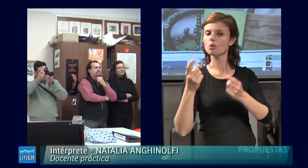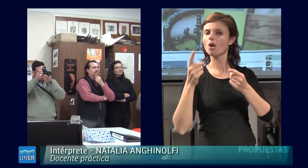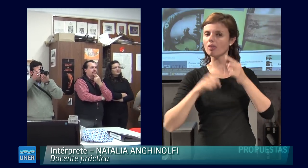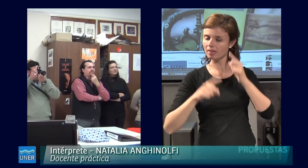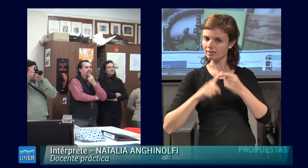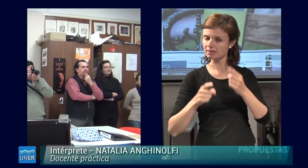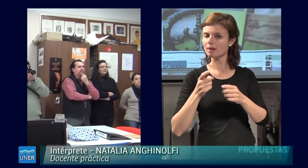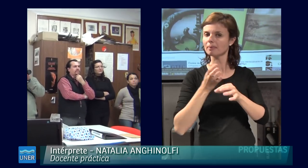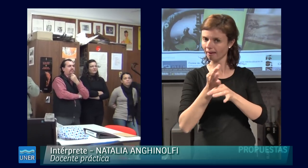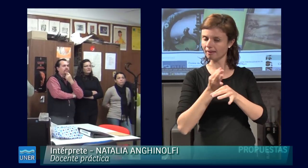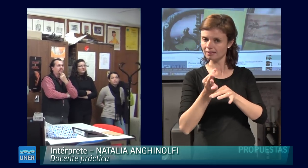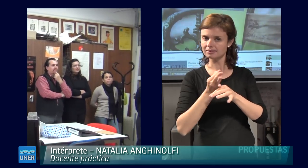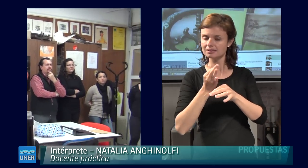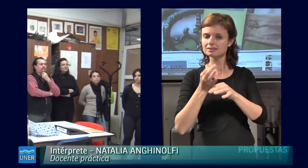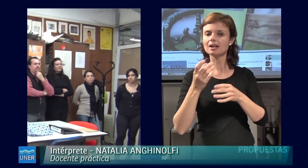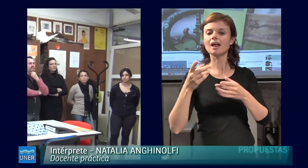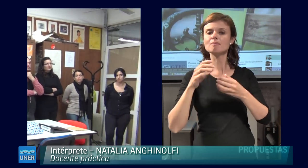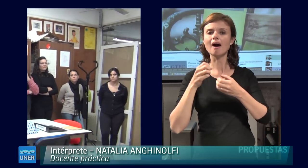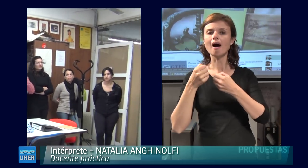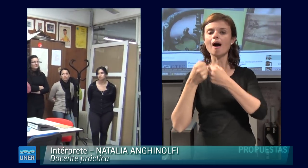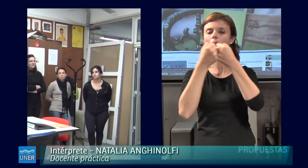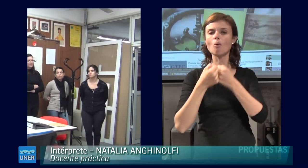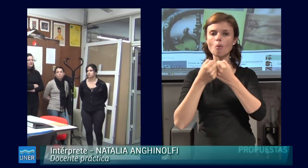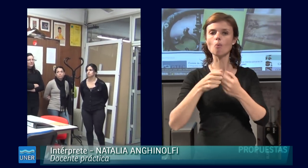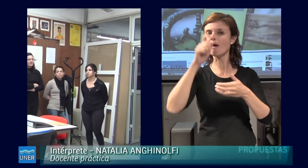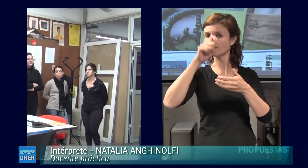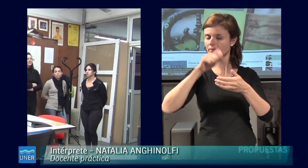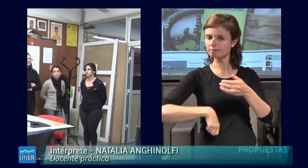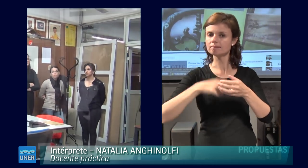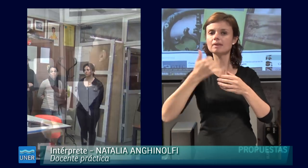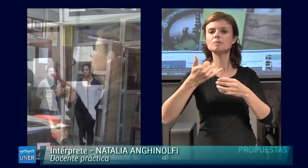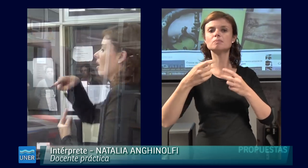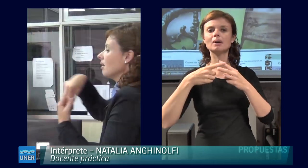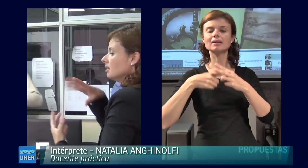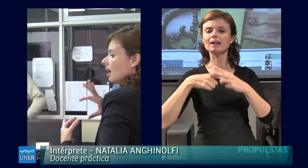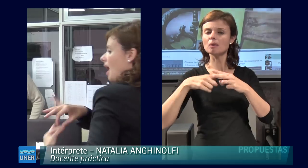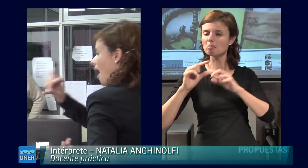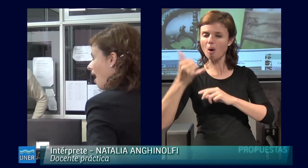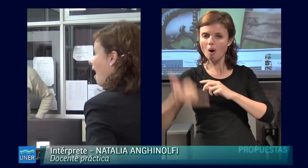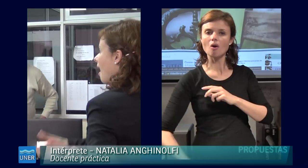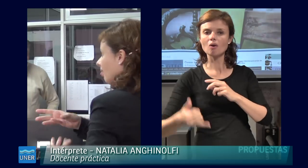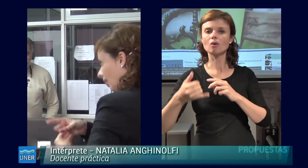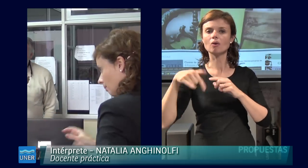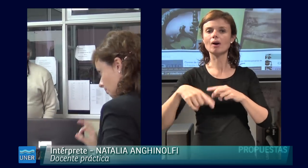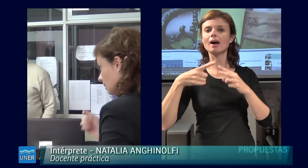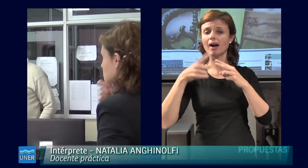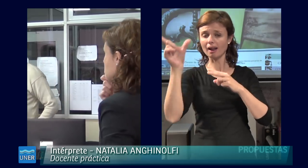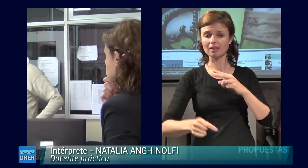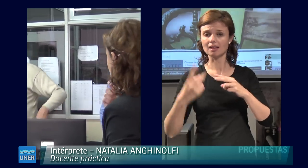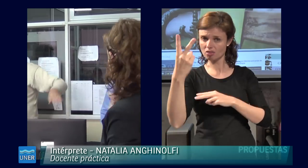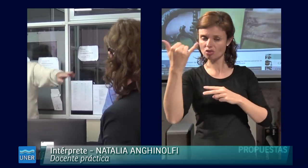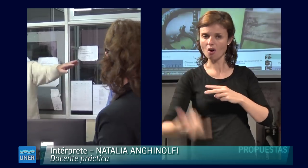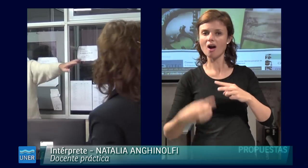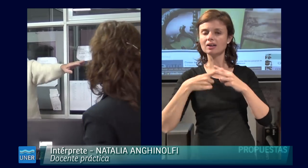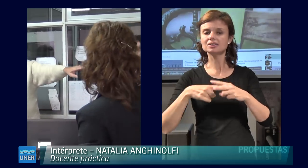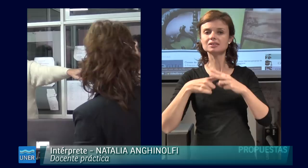reconocimiento además como carrera en todo el país, porque hay poquísimas carreras de técnicos en interpretación en la Argentina, hay dos, y bueno,